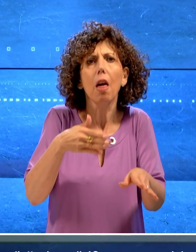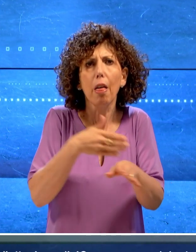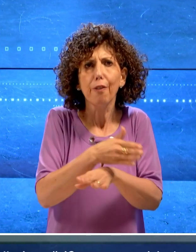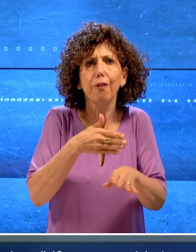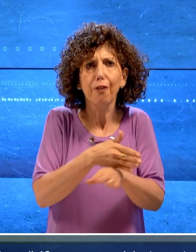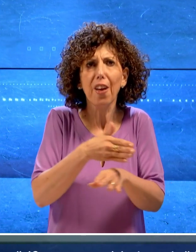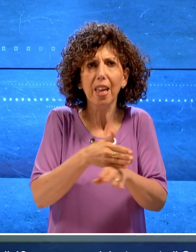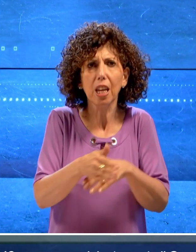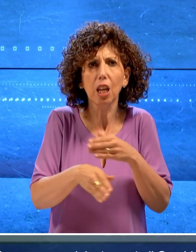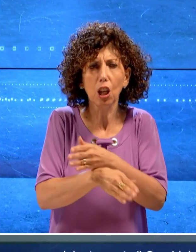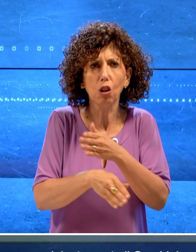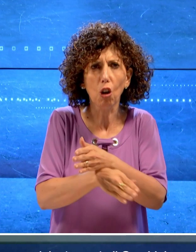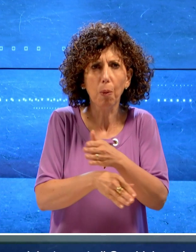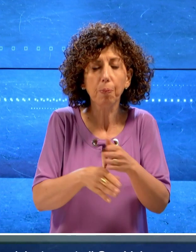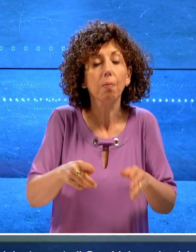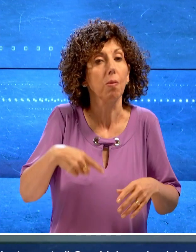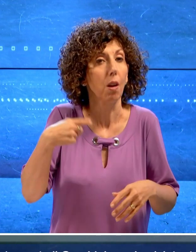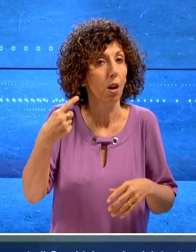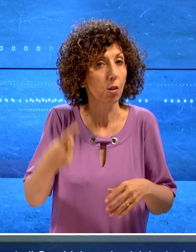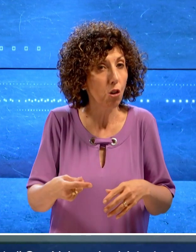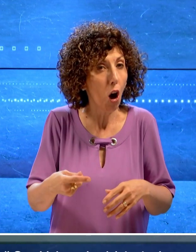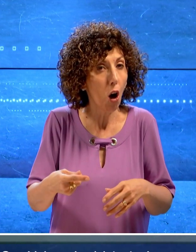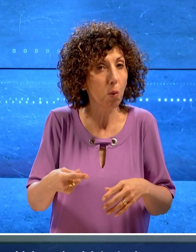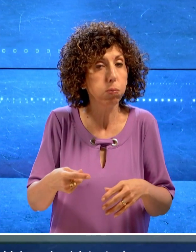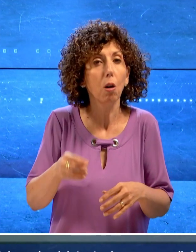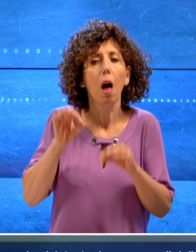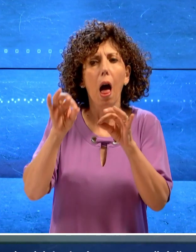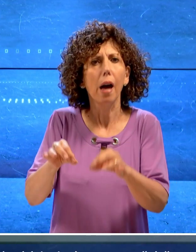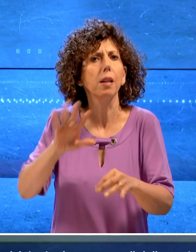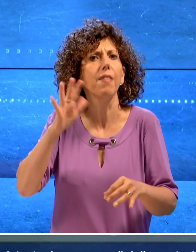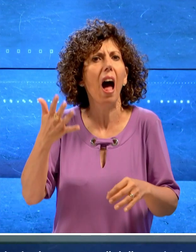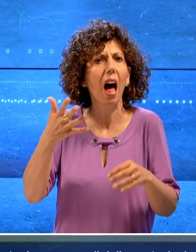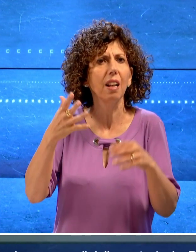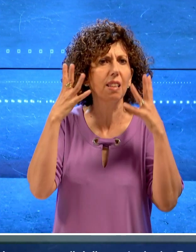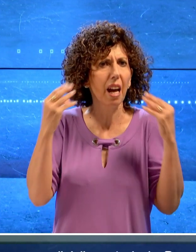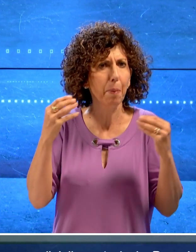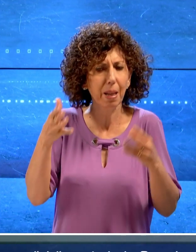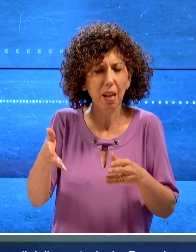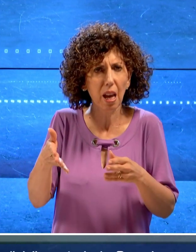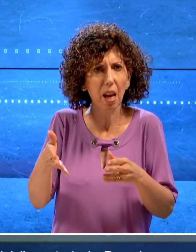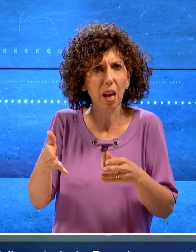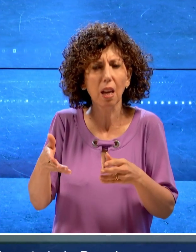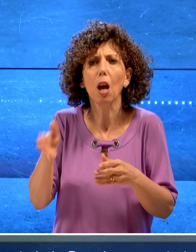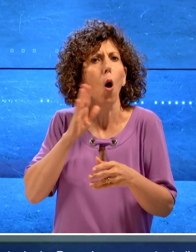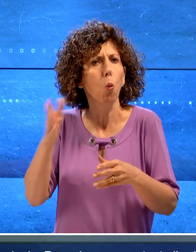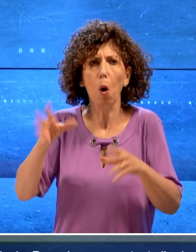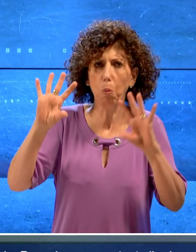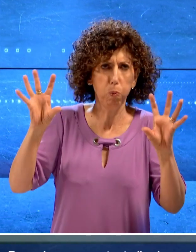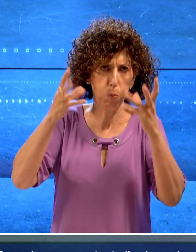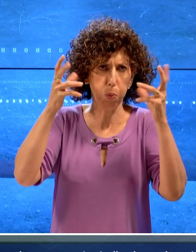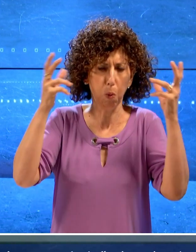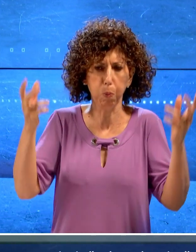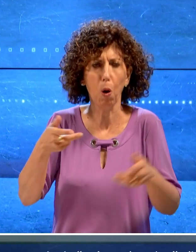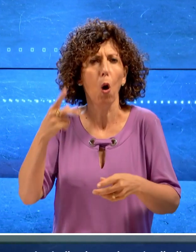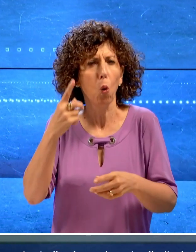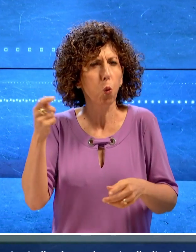contusioni. Poco dopo, nonostante l'arrivo di altri militari, l'uomo si era scagliato contro uno